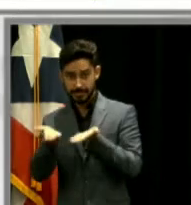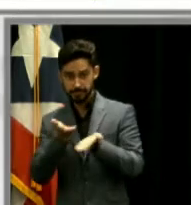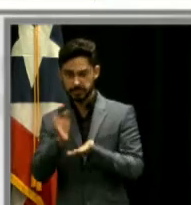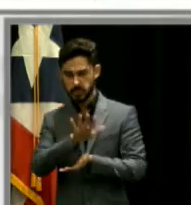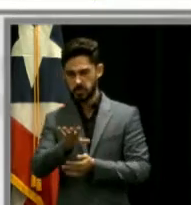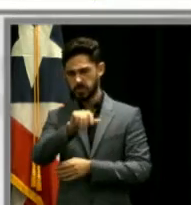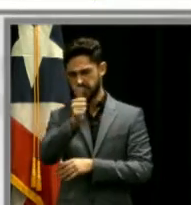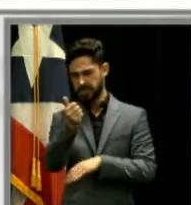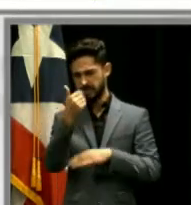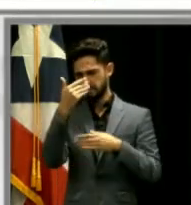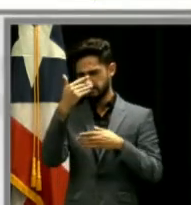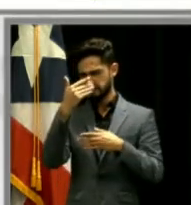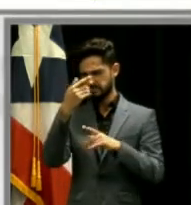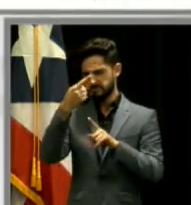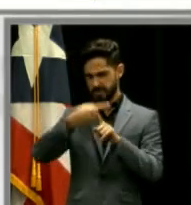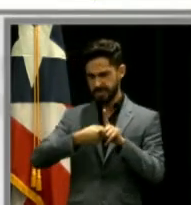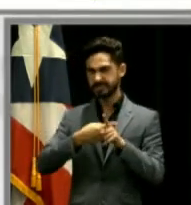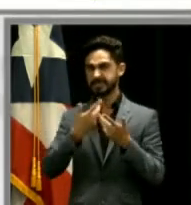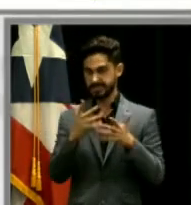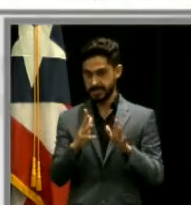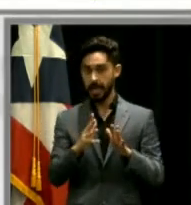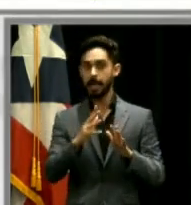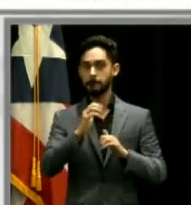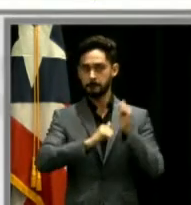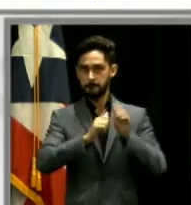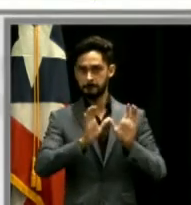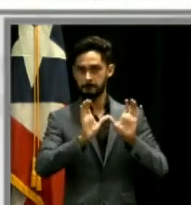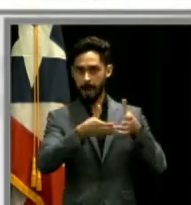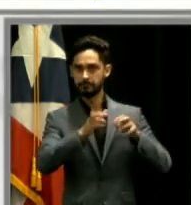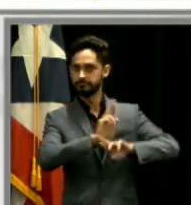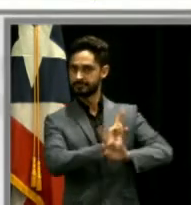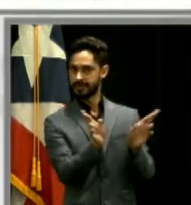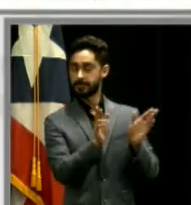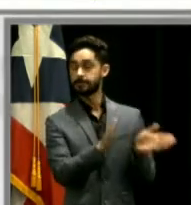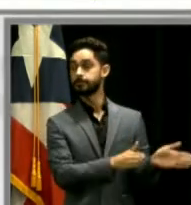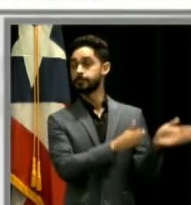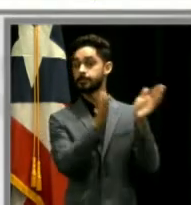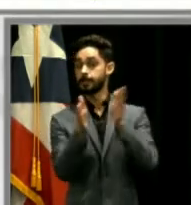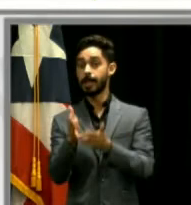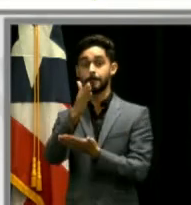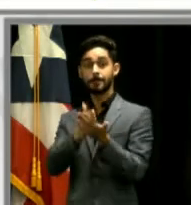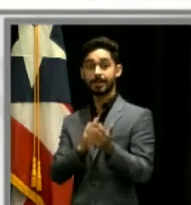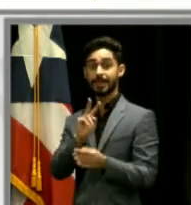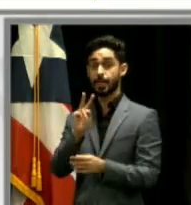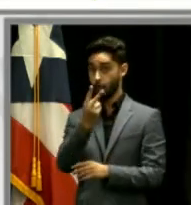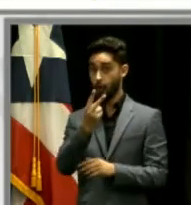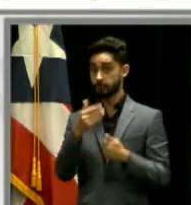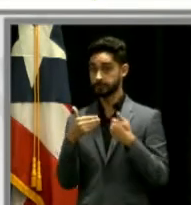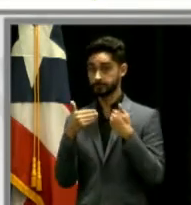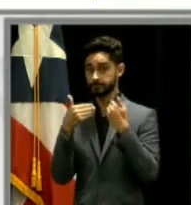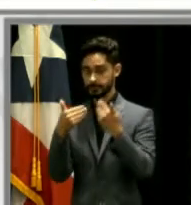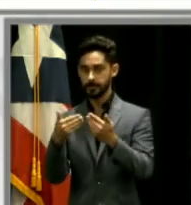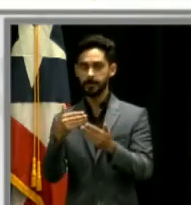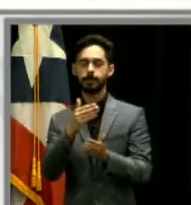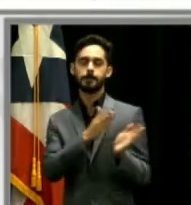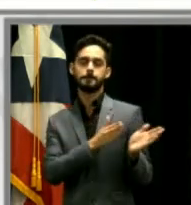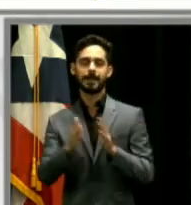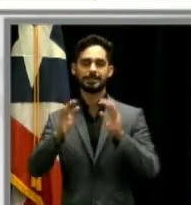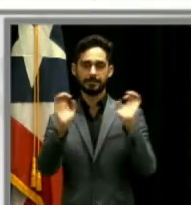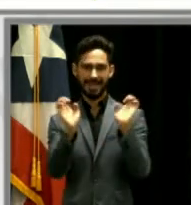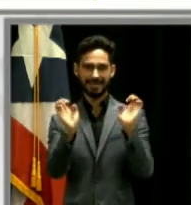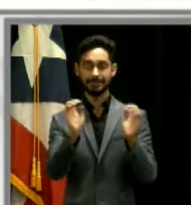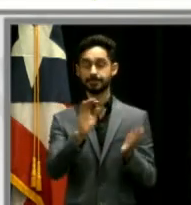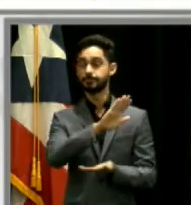aproximadamente. Y en la fase 2, vamos a tener el departamento de emergencia, el centro de imágenes,